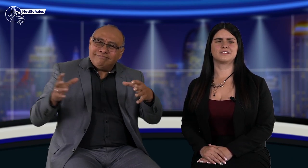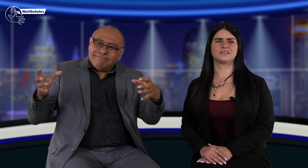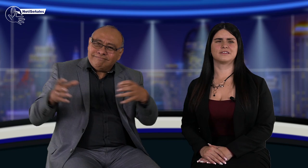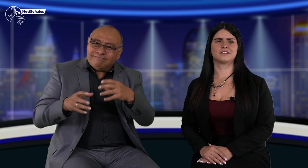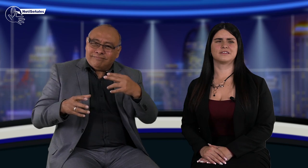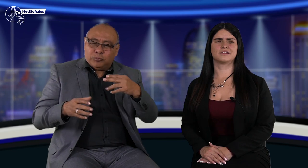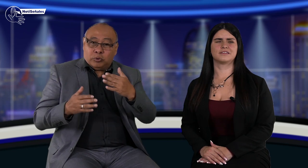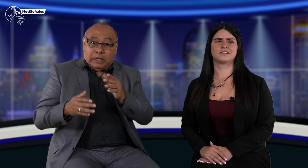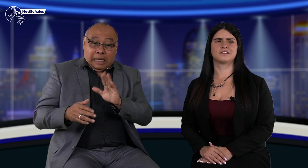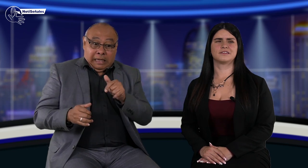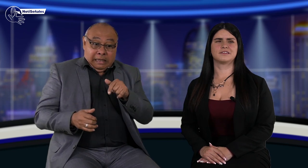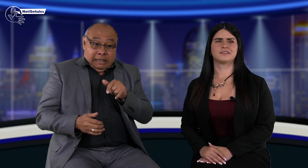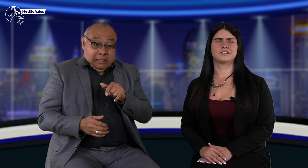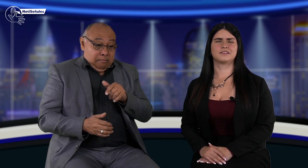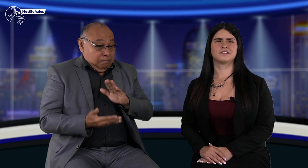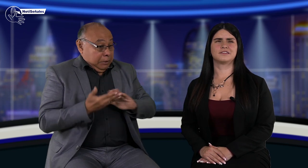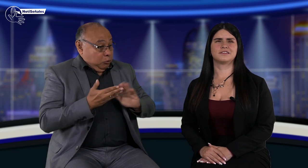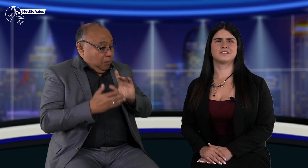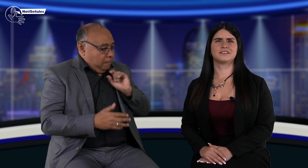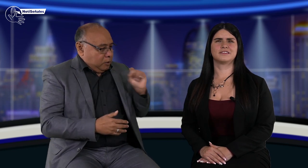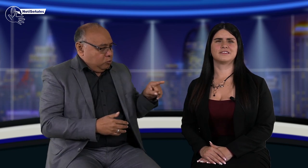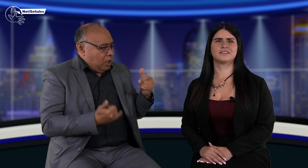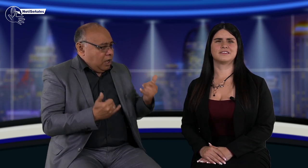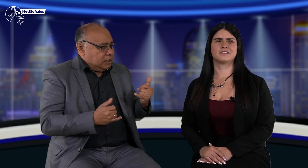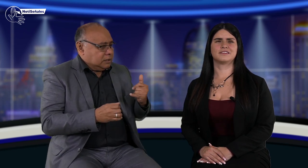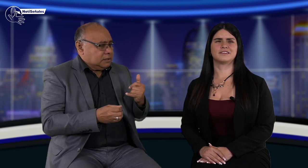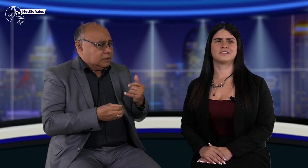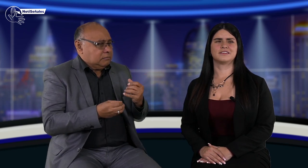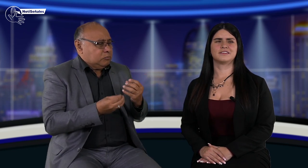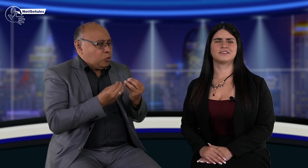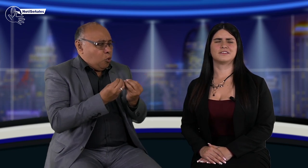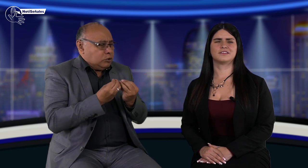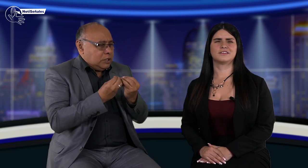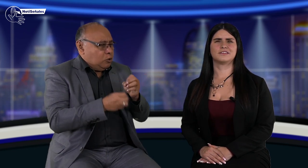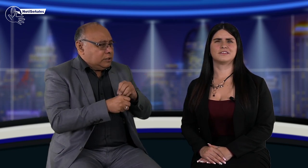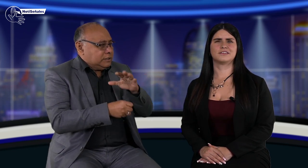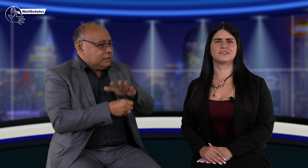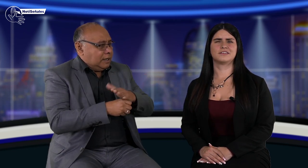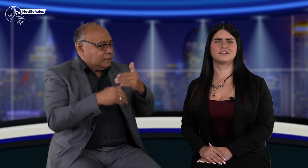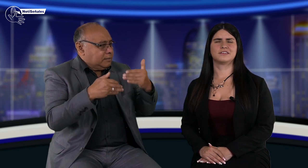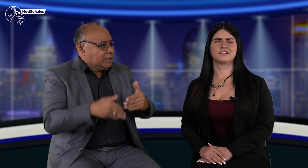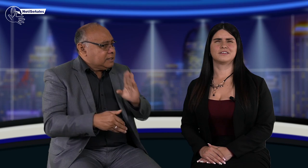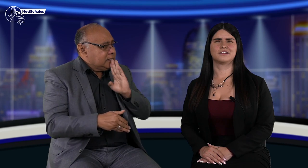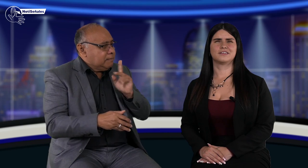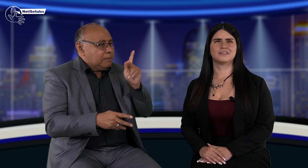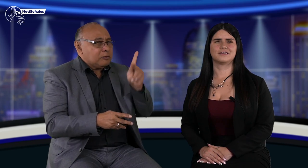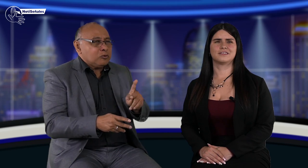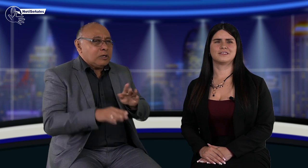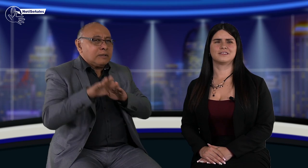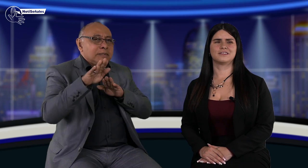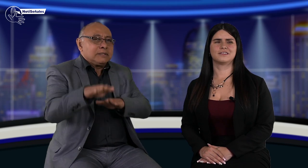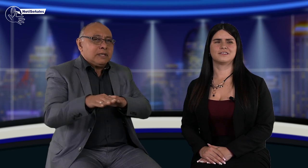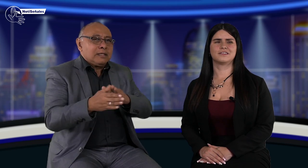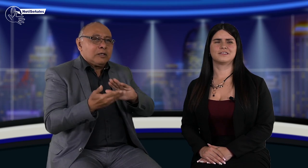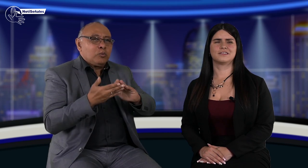Azorzúa, Arcoiris de Sordos, podamos trabajar. Pero disculpa, quiero preguntarte, ¿en el Consejo Distrital de Discapacidad hay